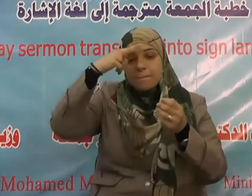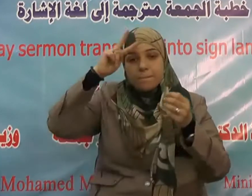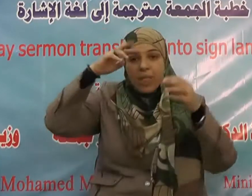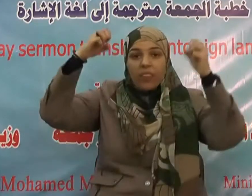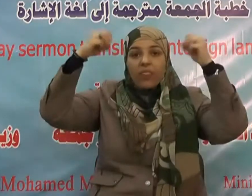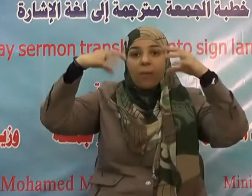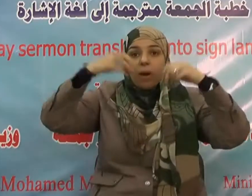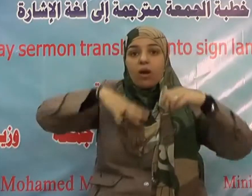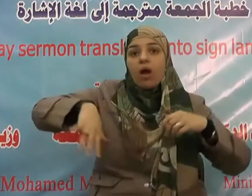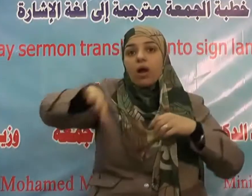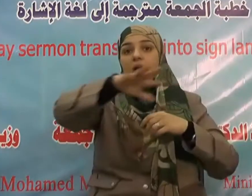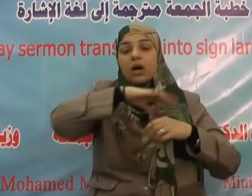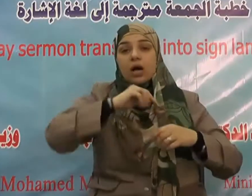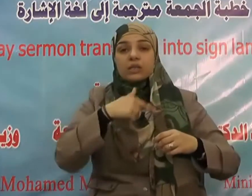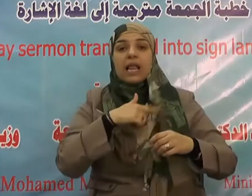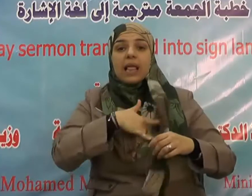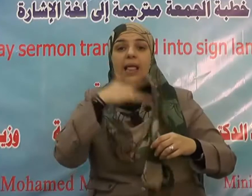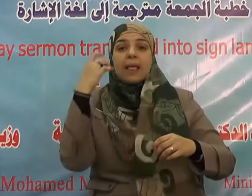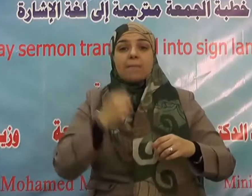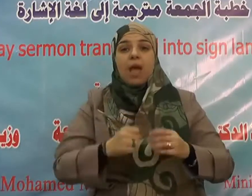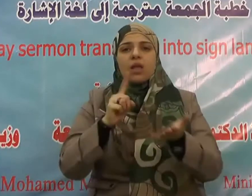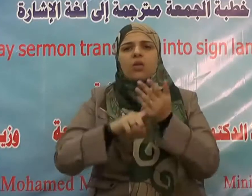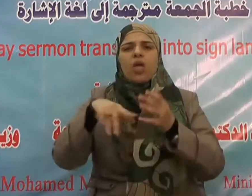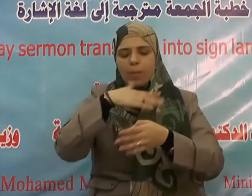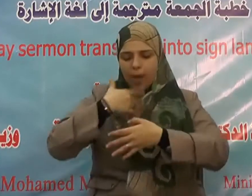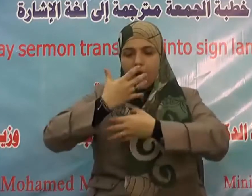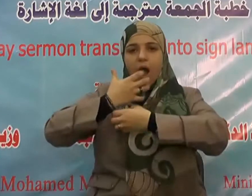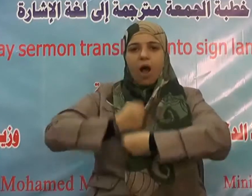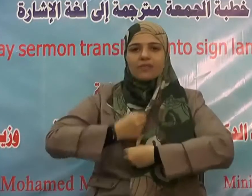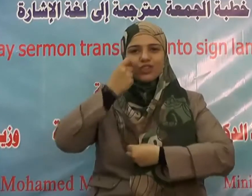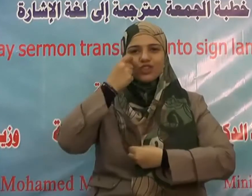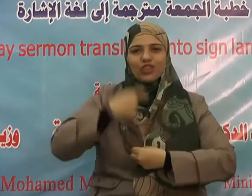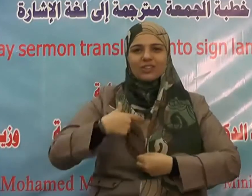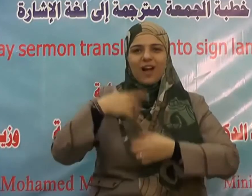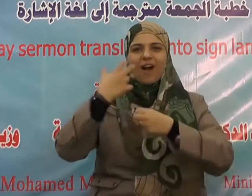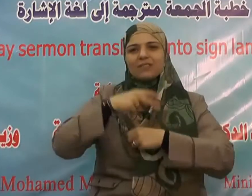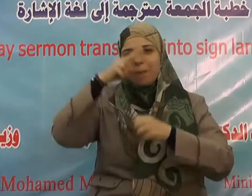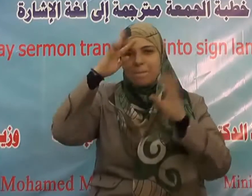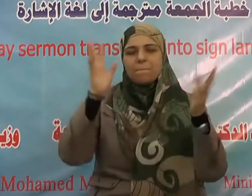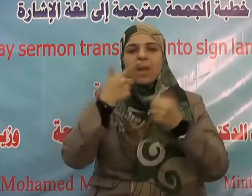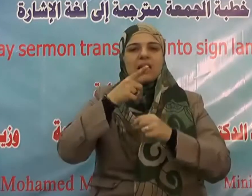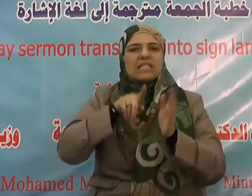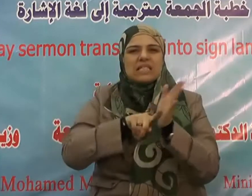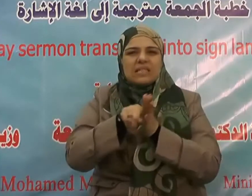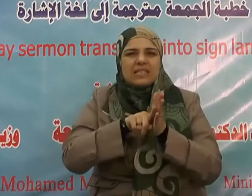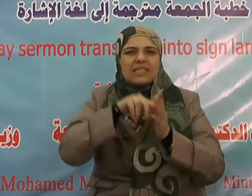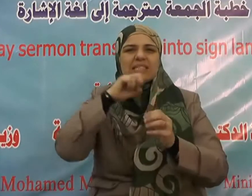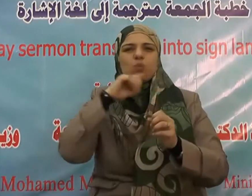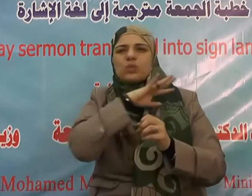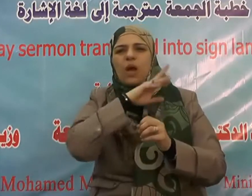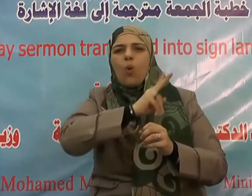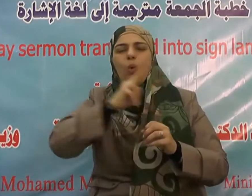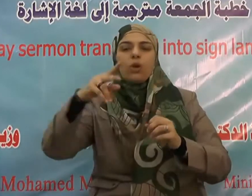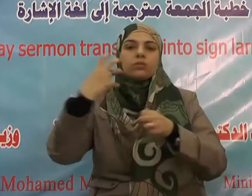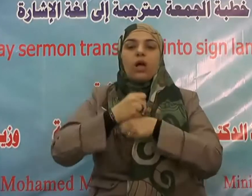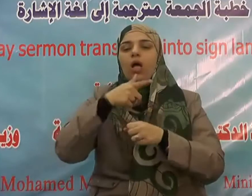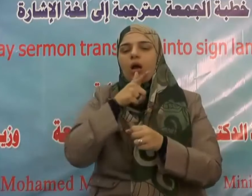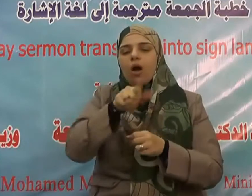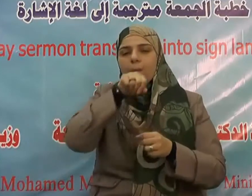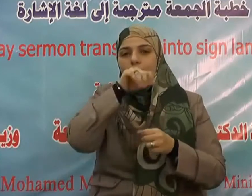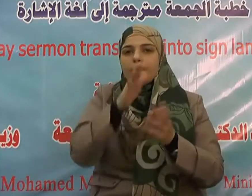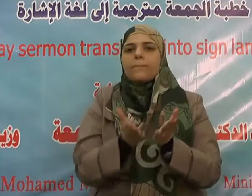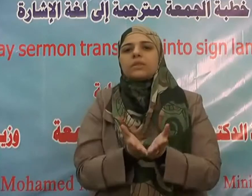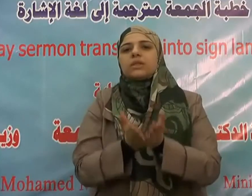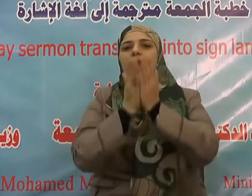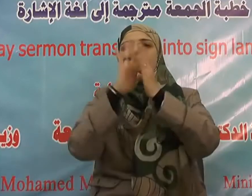لا فالإيمان الحقيقي إذا لامس شغاف القلب وتمكن من مجامع